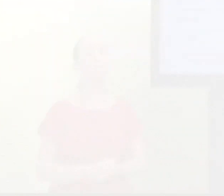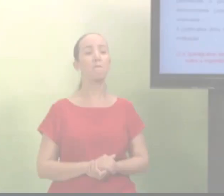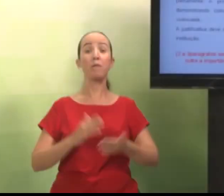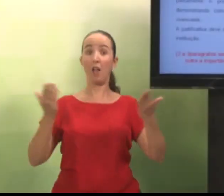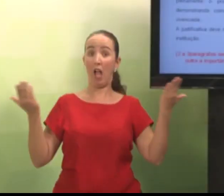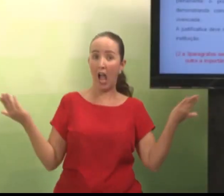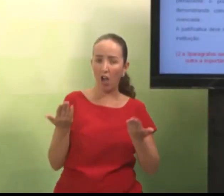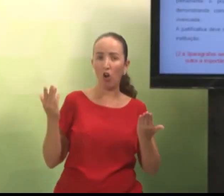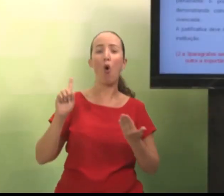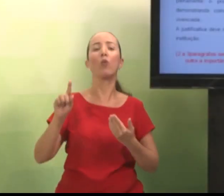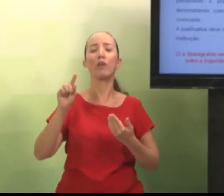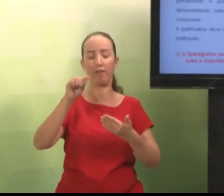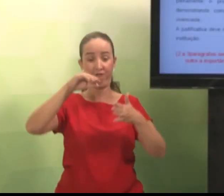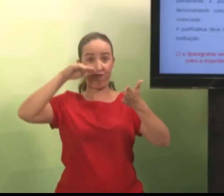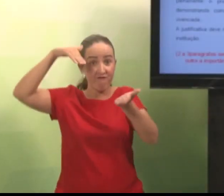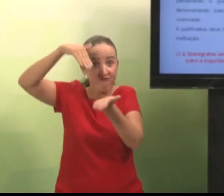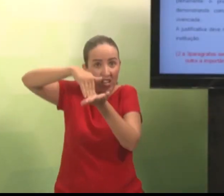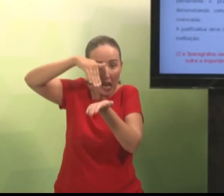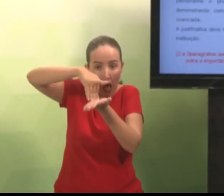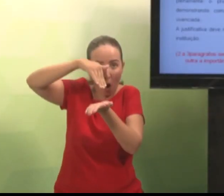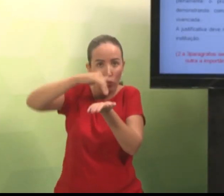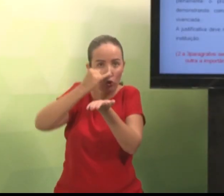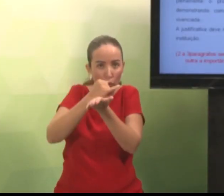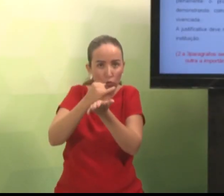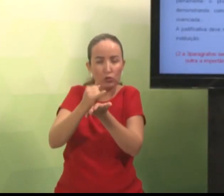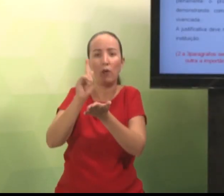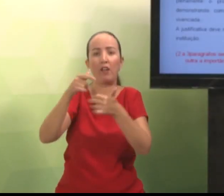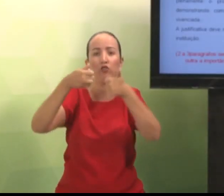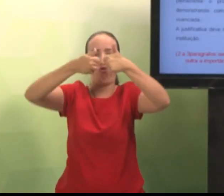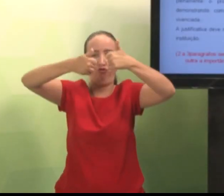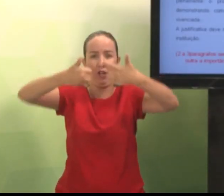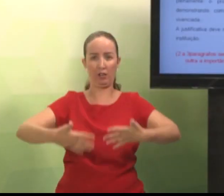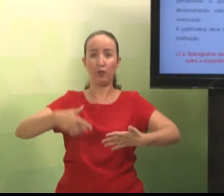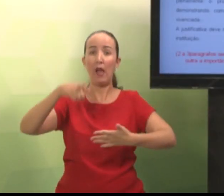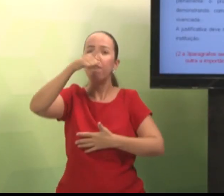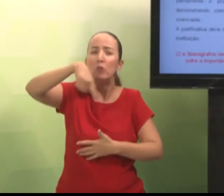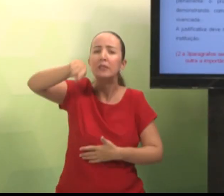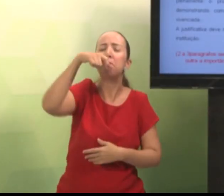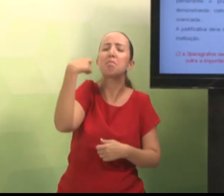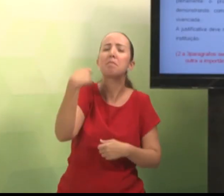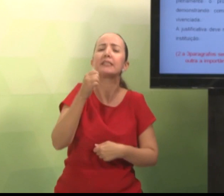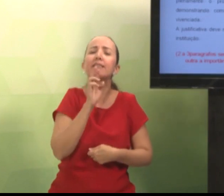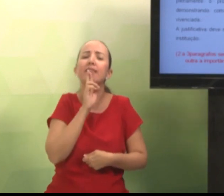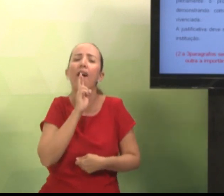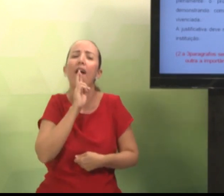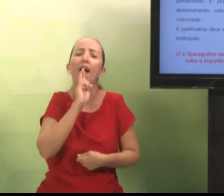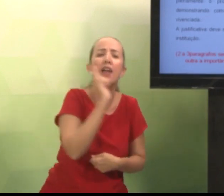objetivos. E agora. Já no final da introdução.